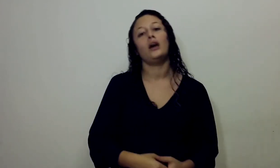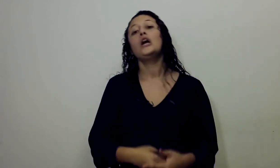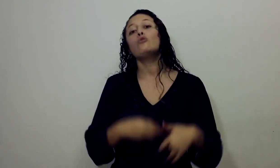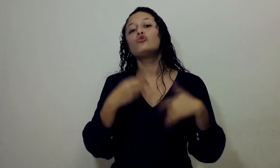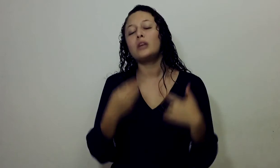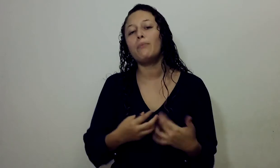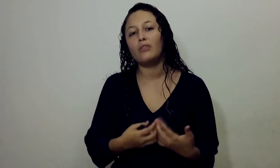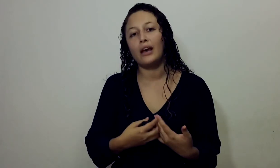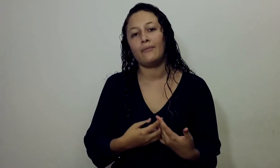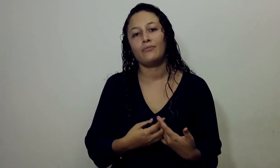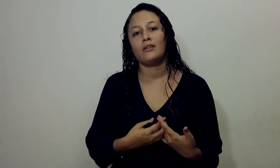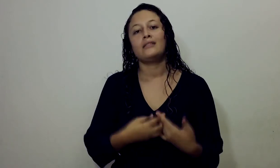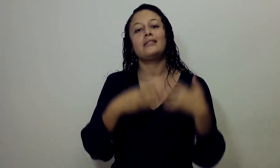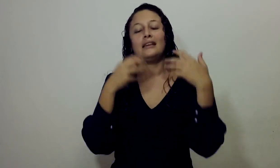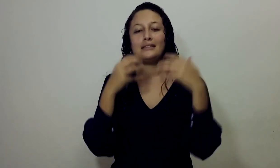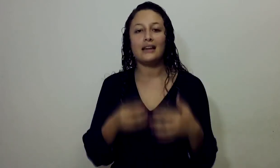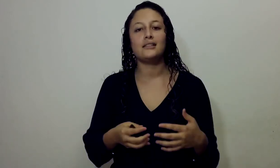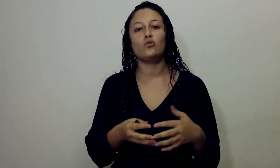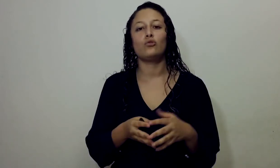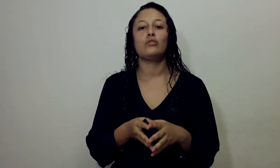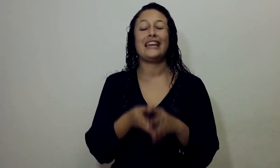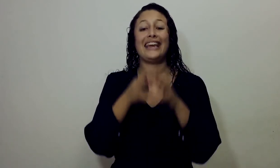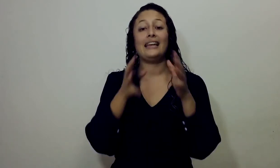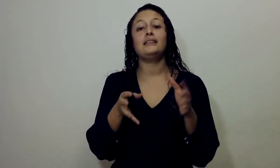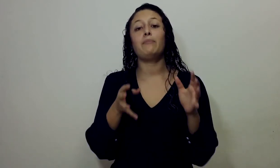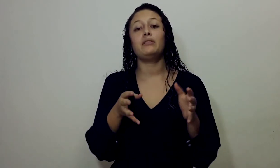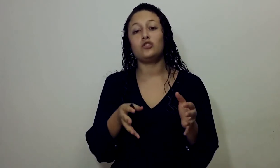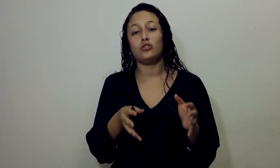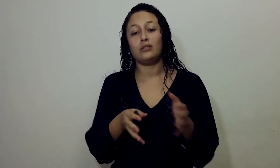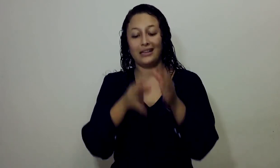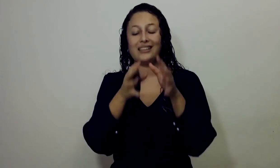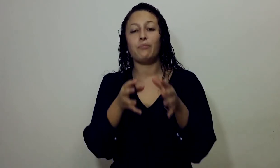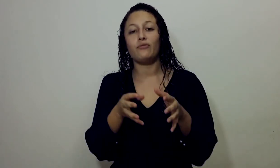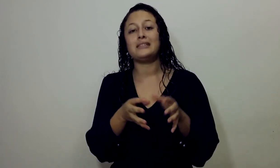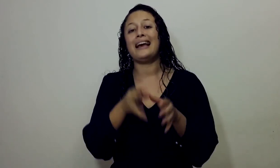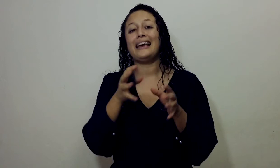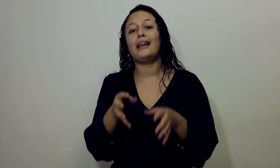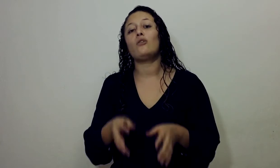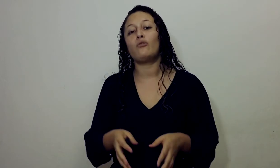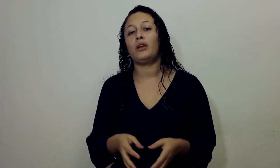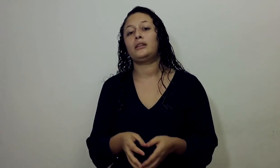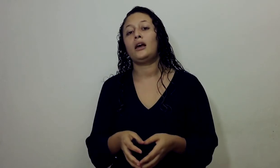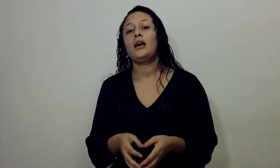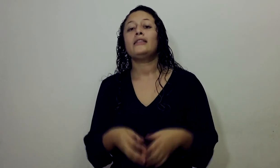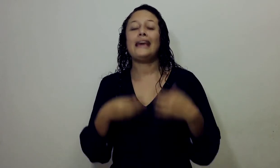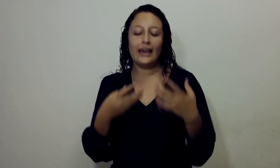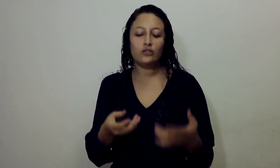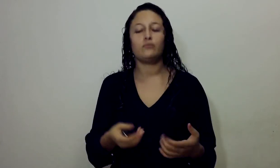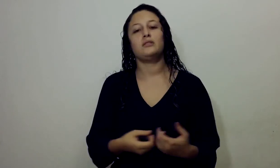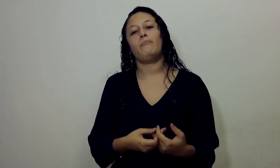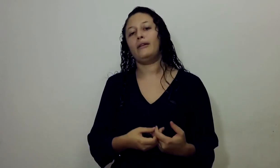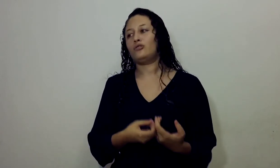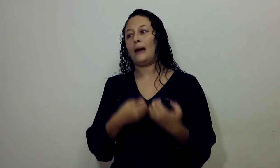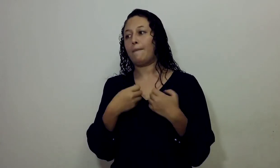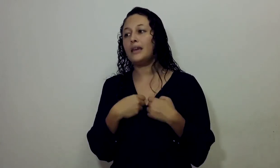historia Usted Usted Podrá Estar Seguro De que La interpretación De esa profecía Es la correcta De